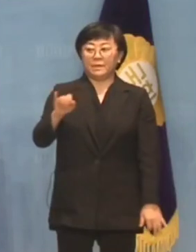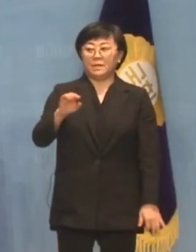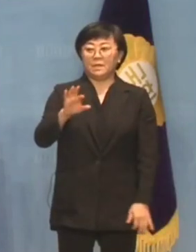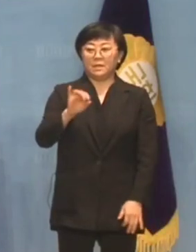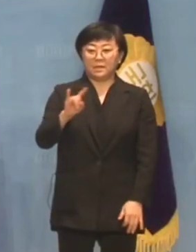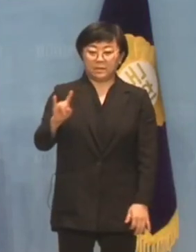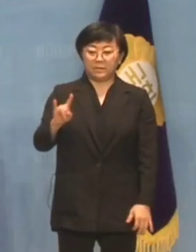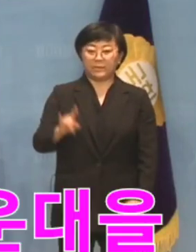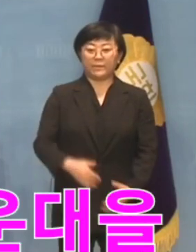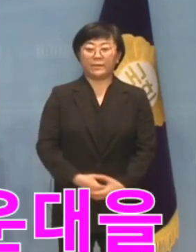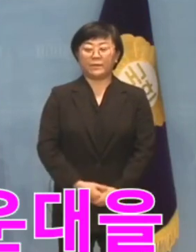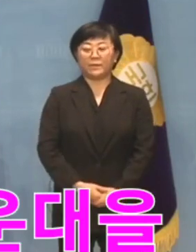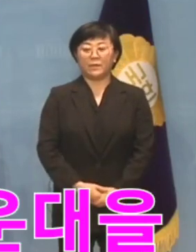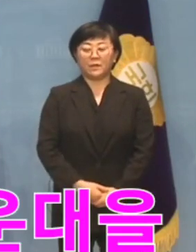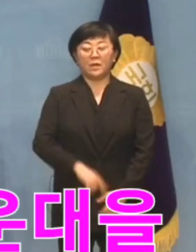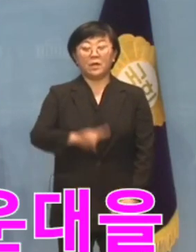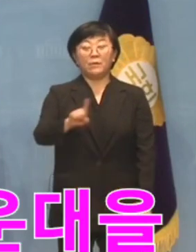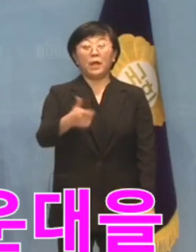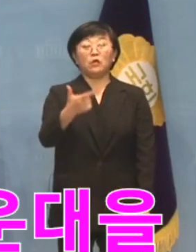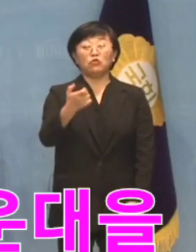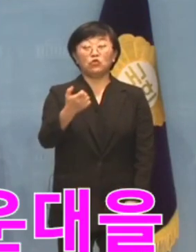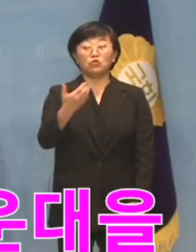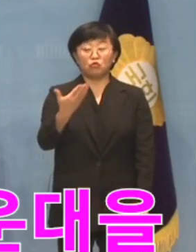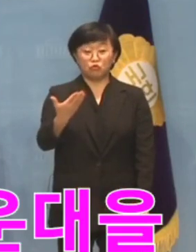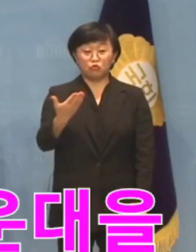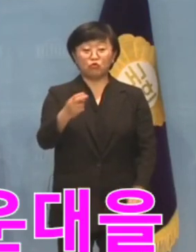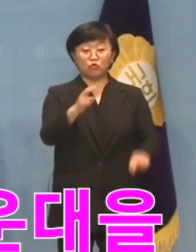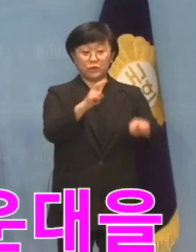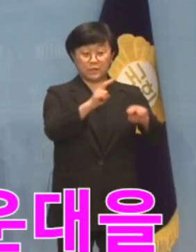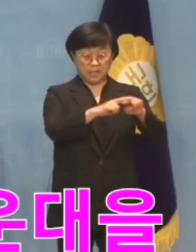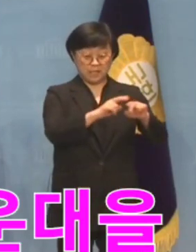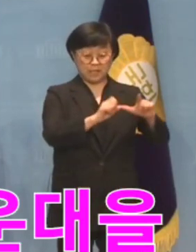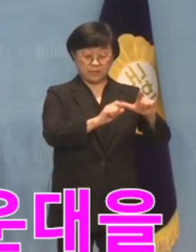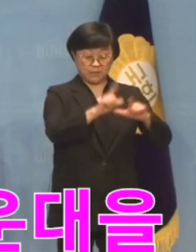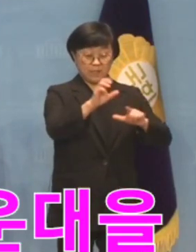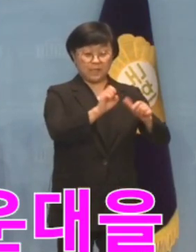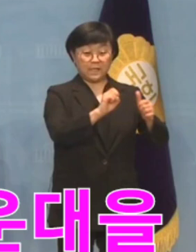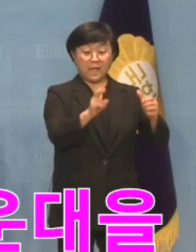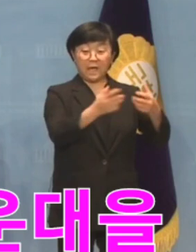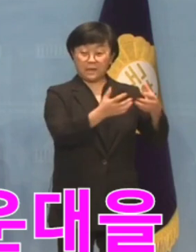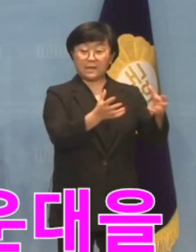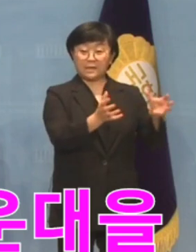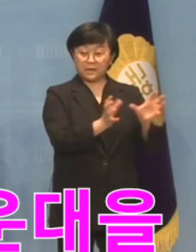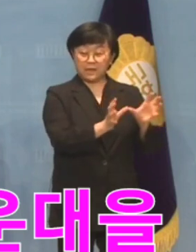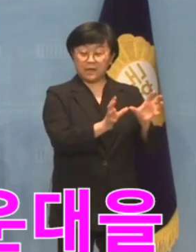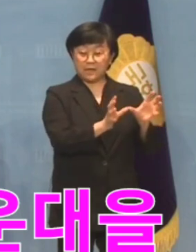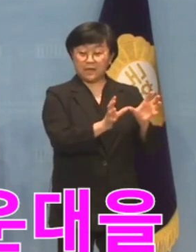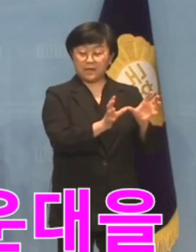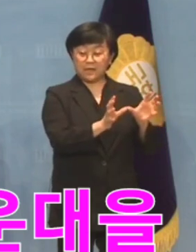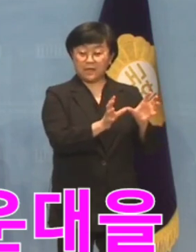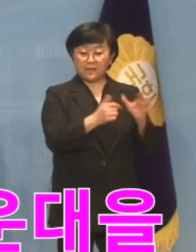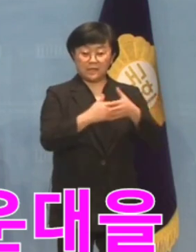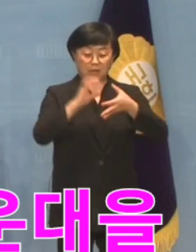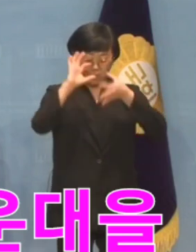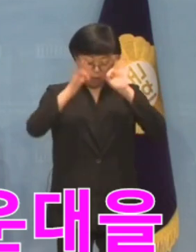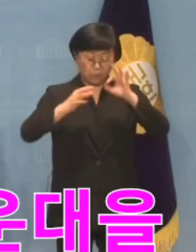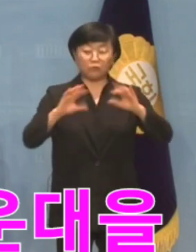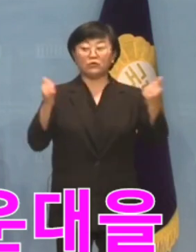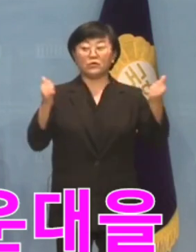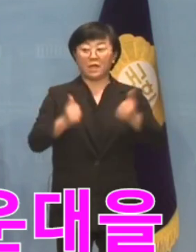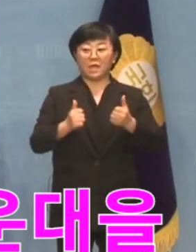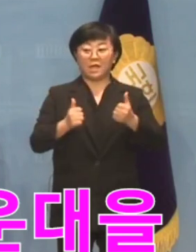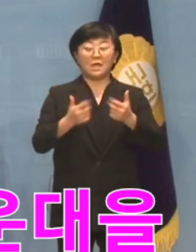169석 거대 원내 제1당 민주당이 지배하는 내로남불국회,